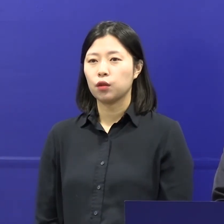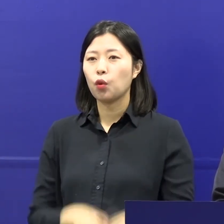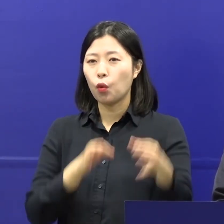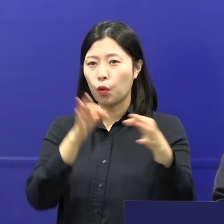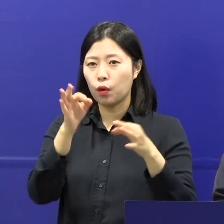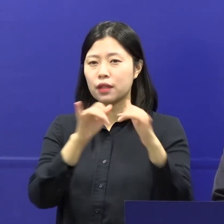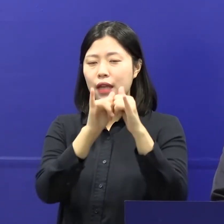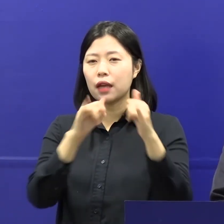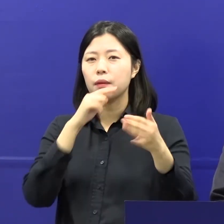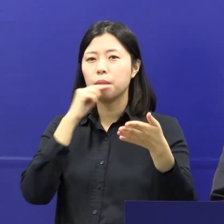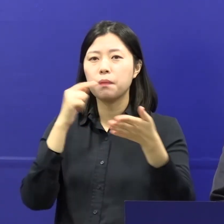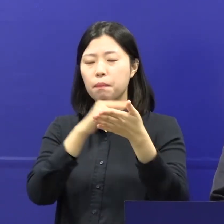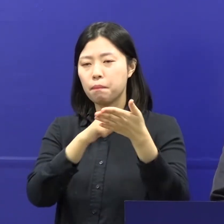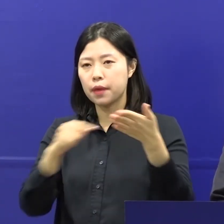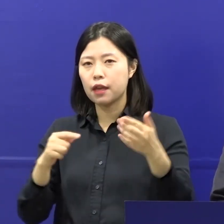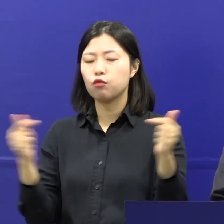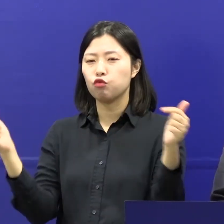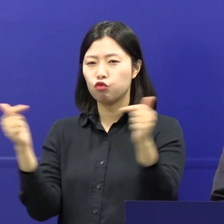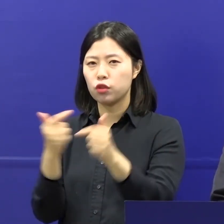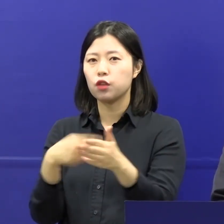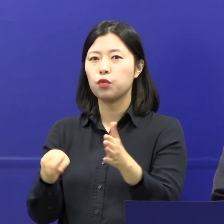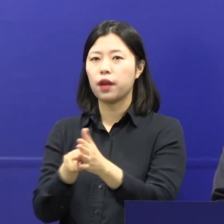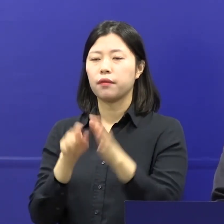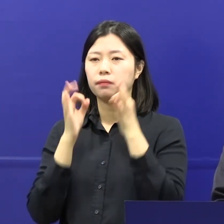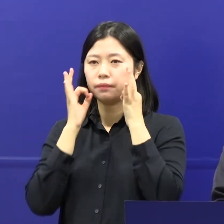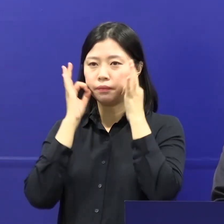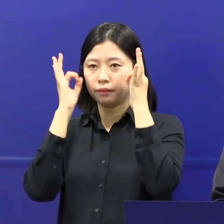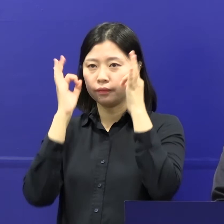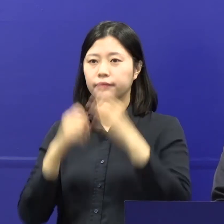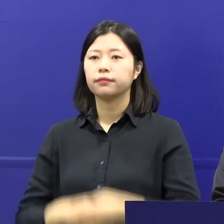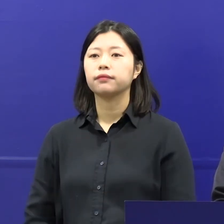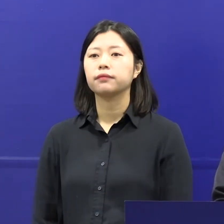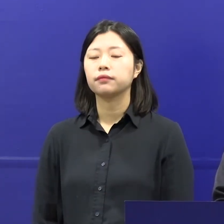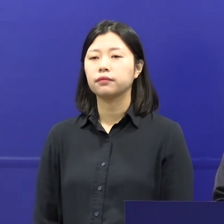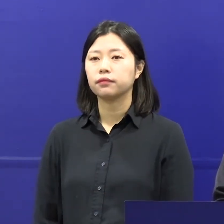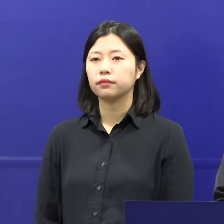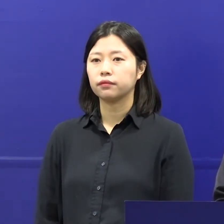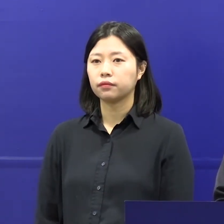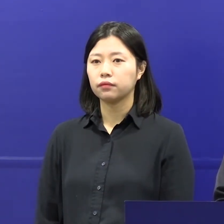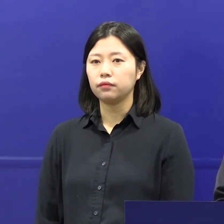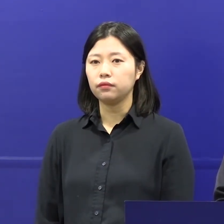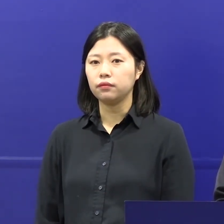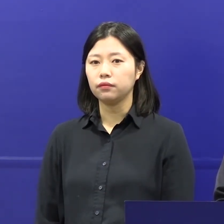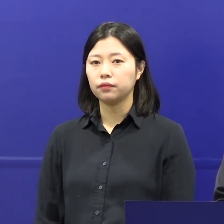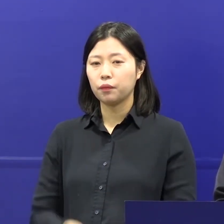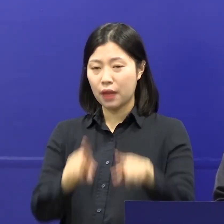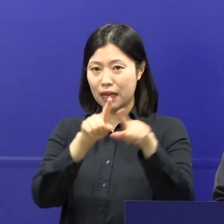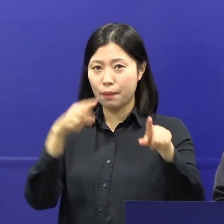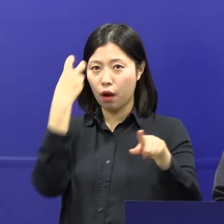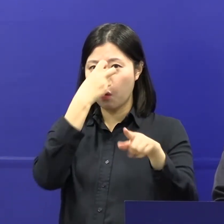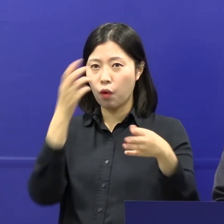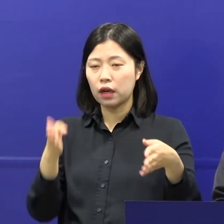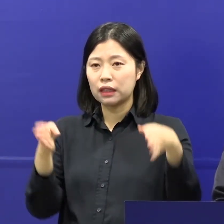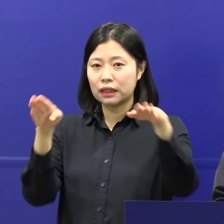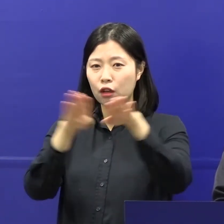자연업자의 피해를 세수화해 나가도록 하겠습니다. 중점관리시설, 일반관리시설